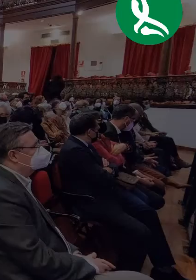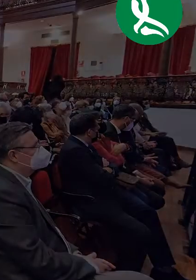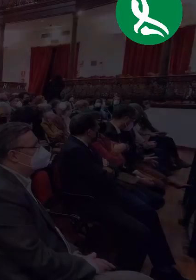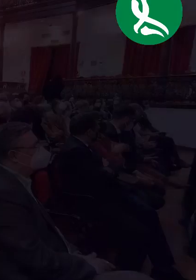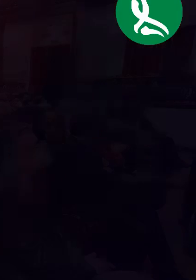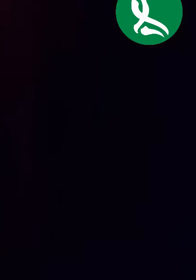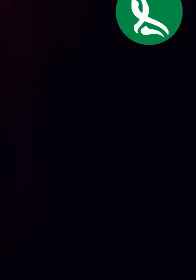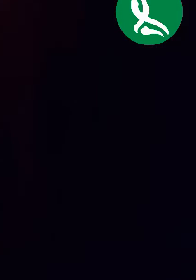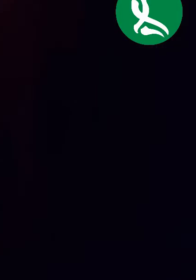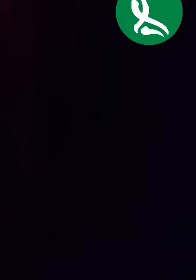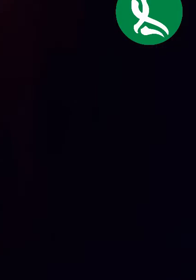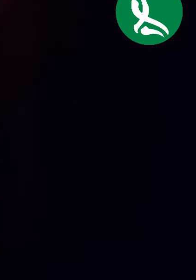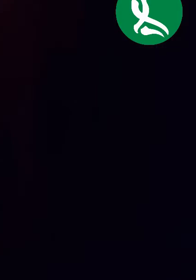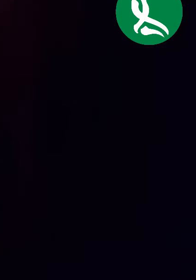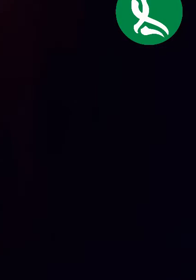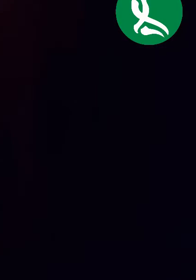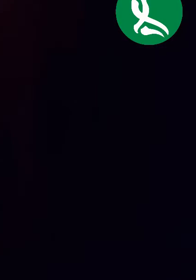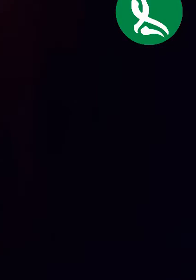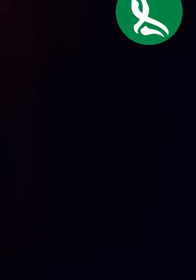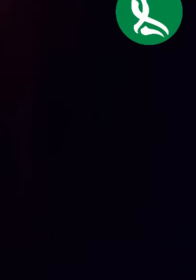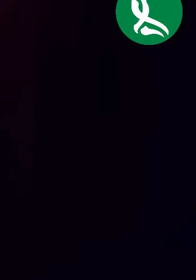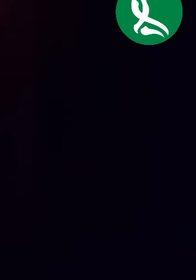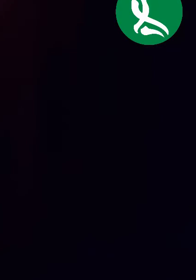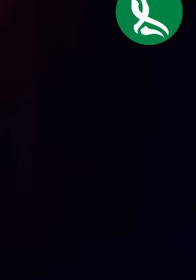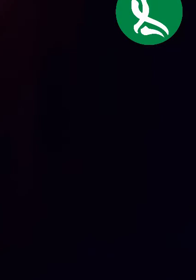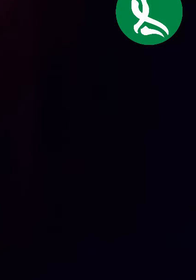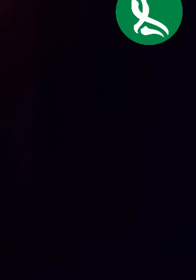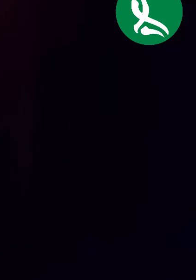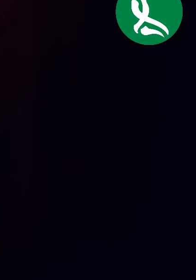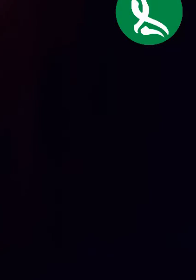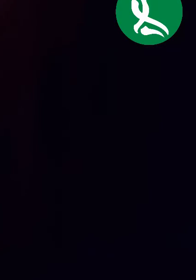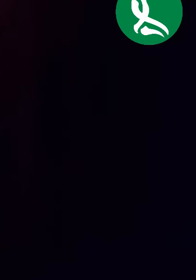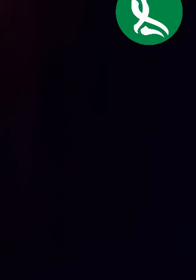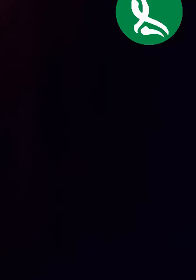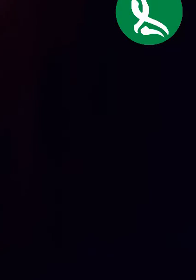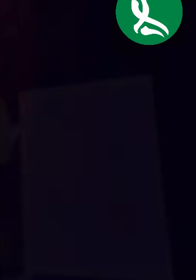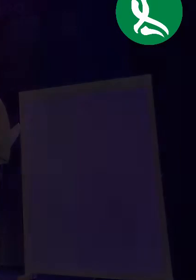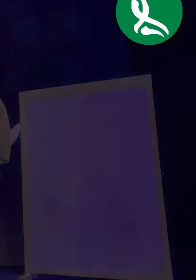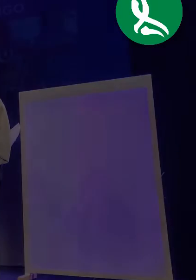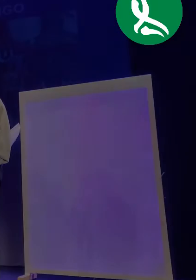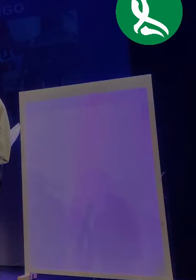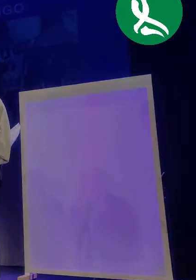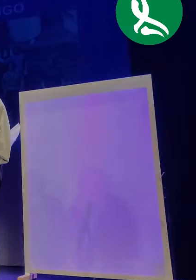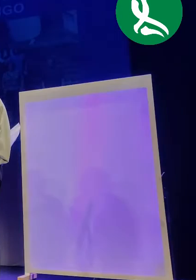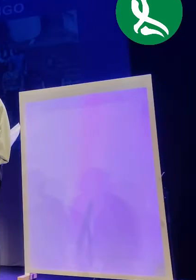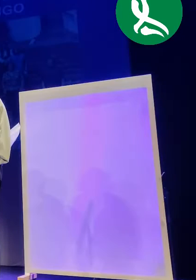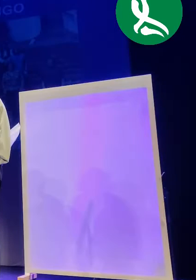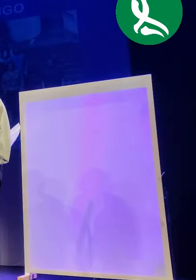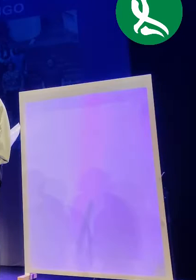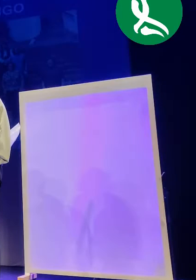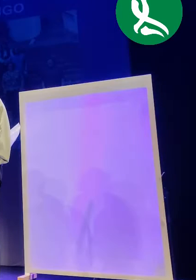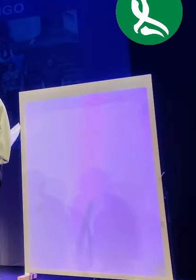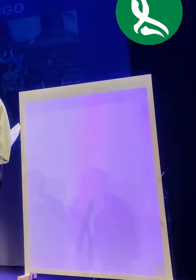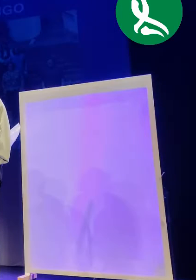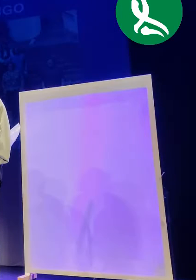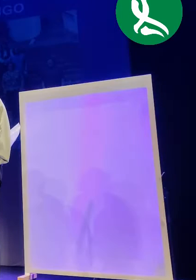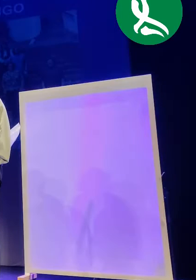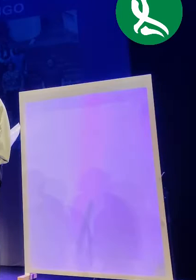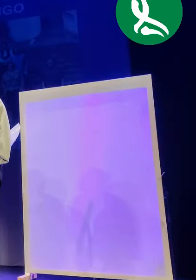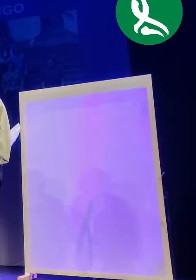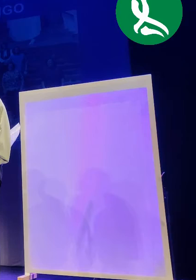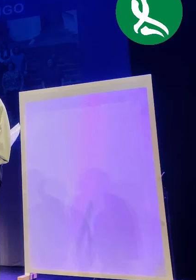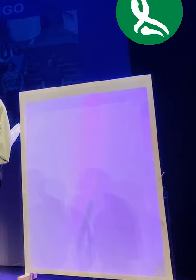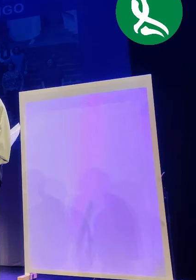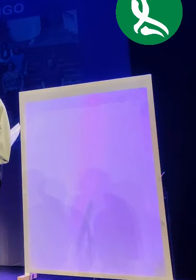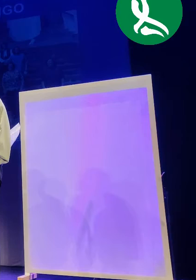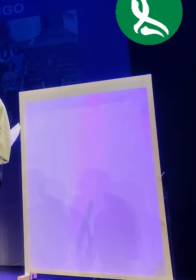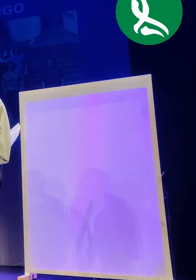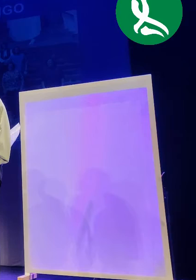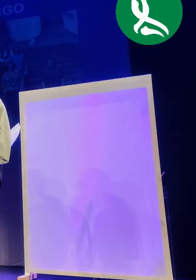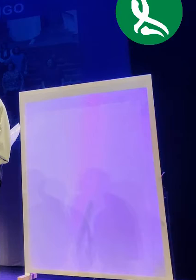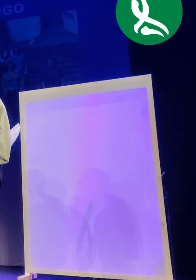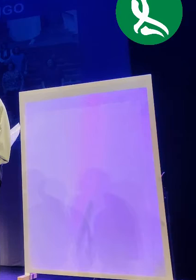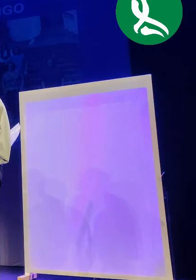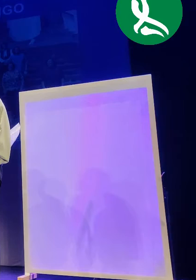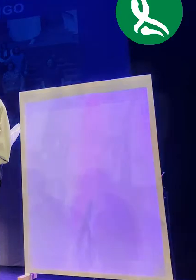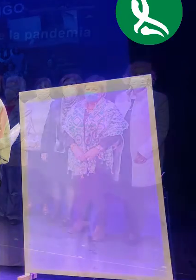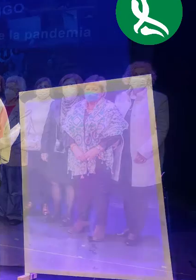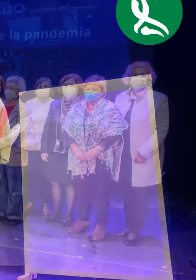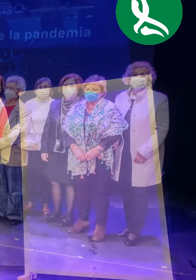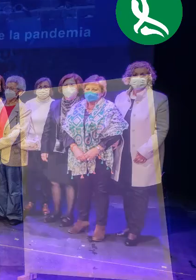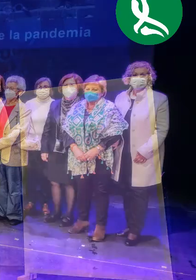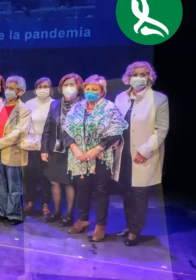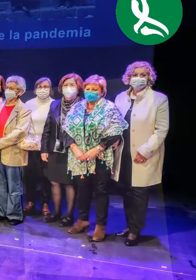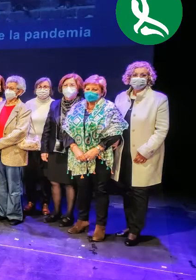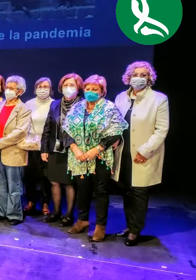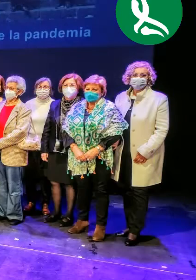reconocimiento resulte necesario. Algunas incluso sentirán un poco de vergüenza por aquello de la exposición pública. Pero en esta tarde, en el marco de nuestro